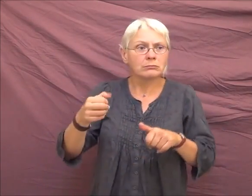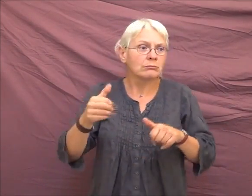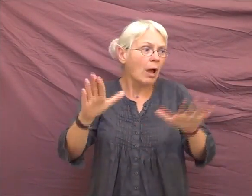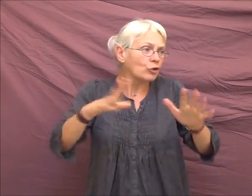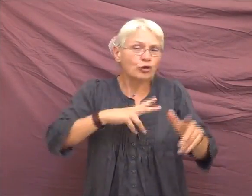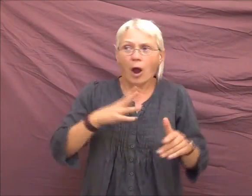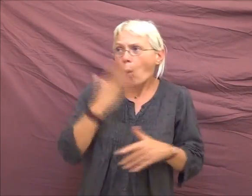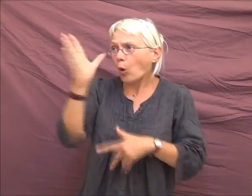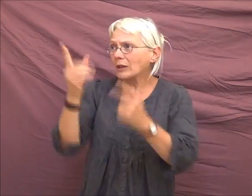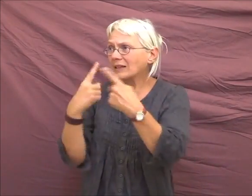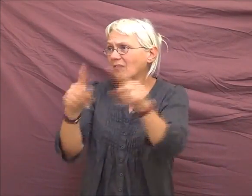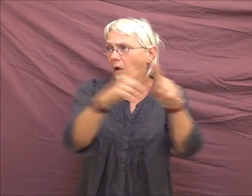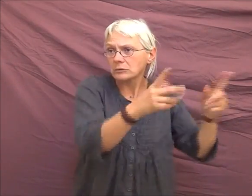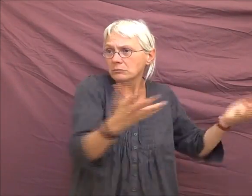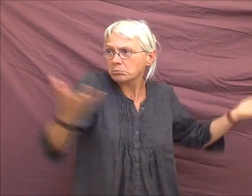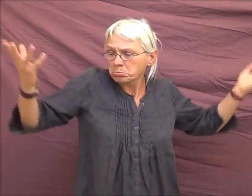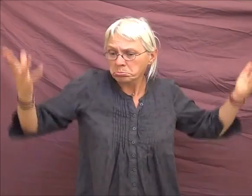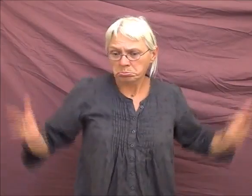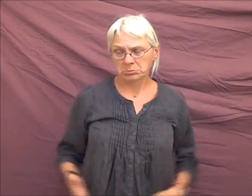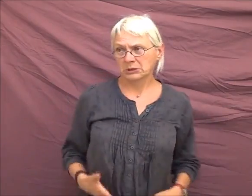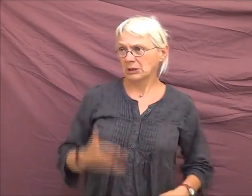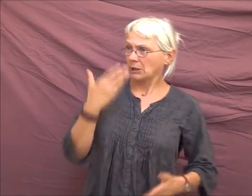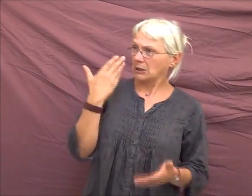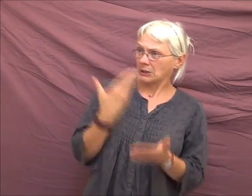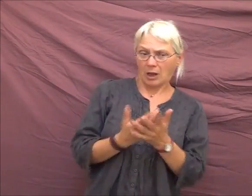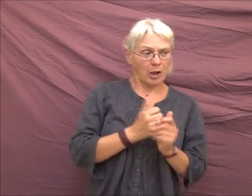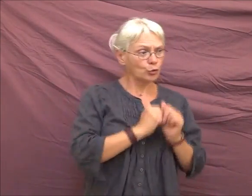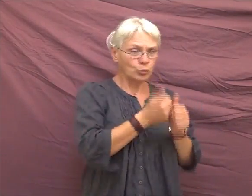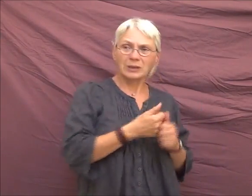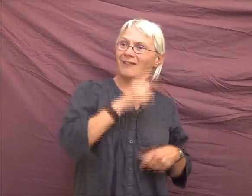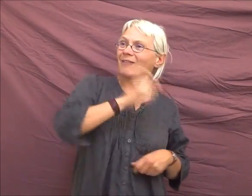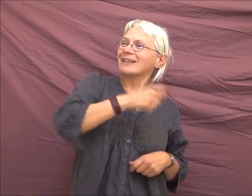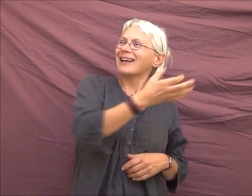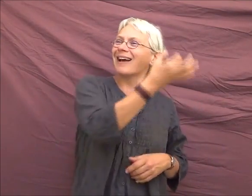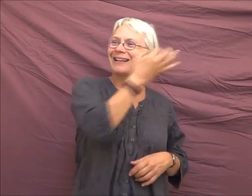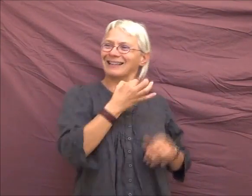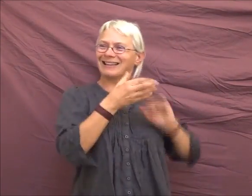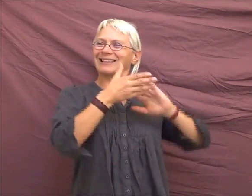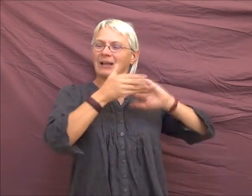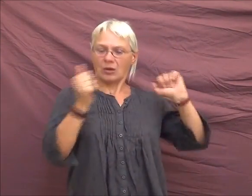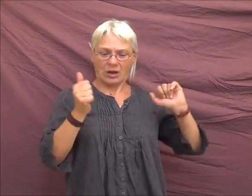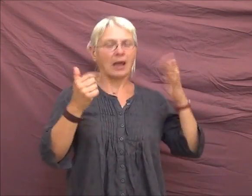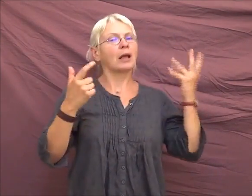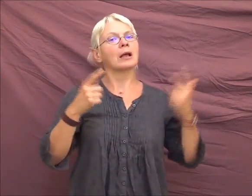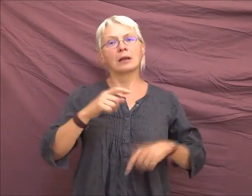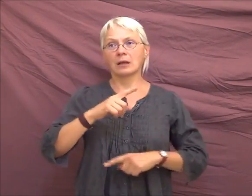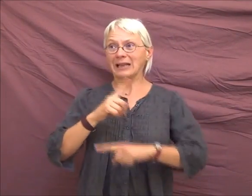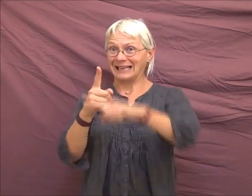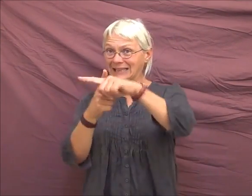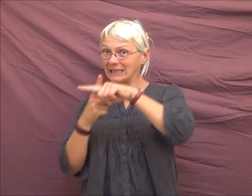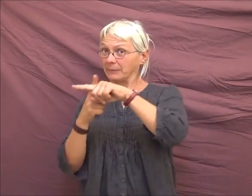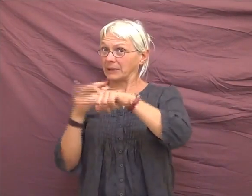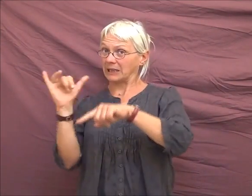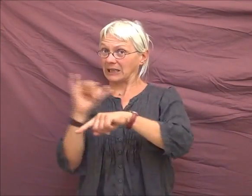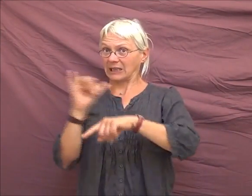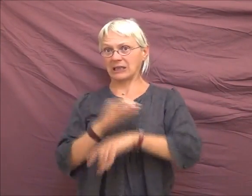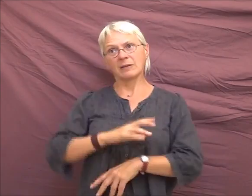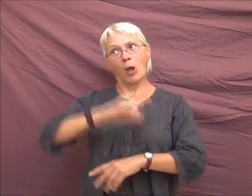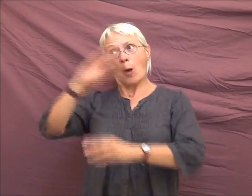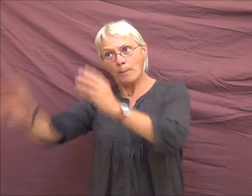Donc voilà, c'était juste ce commentaire-là par rapport à ce que dit Vincent, et effectivement, pas se tromper de cible, ensemble, contre l'oppresseur, qui est le monde